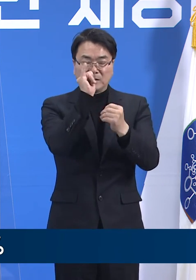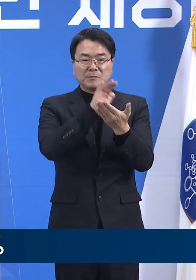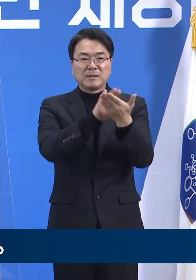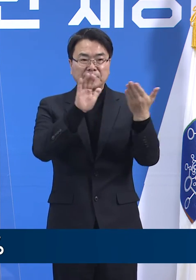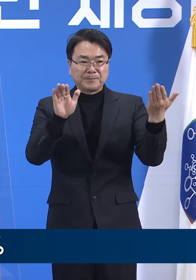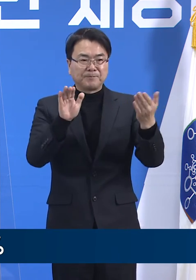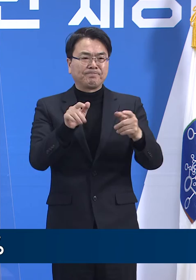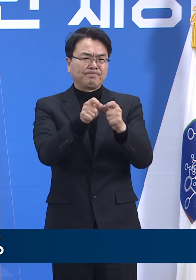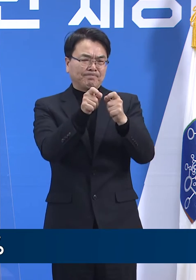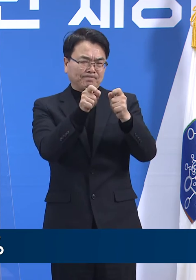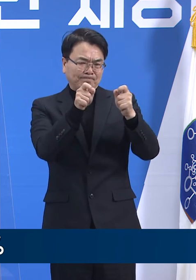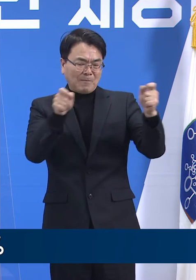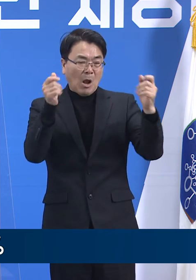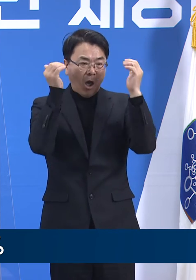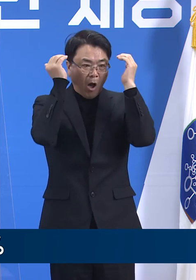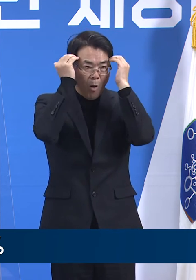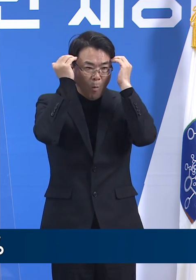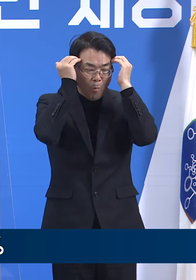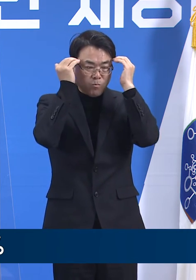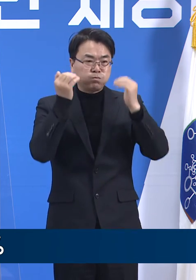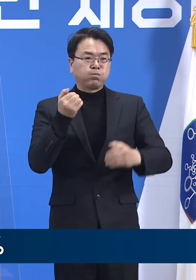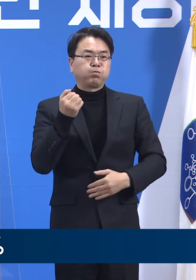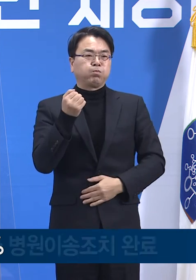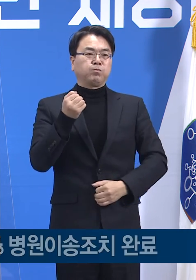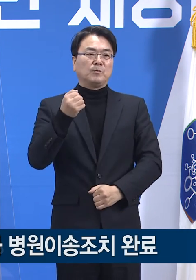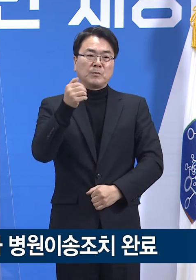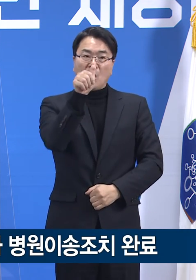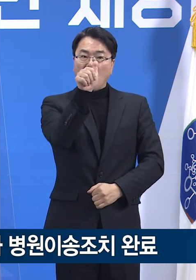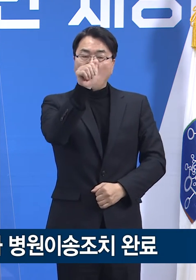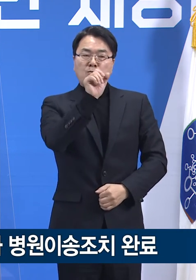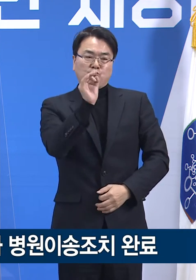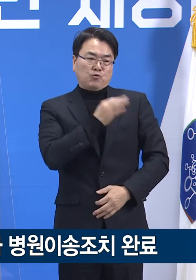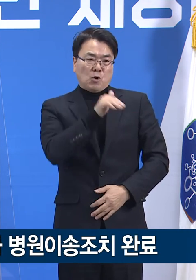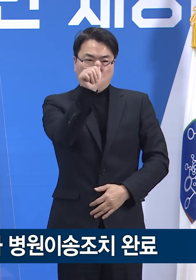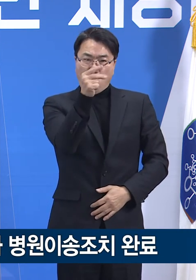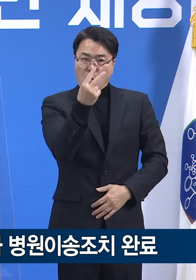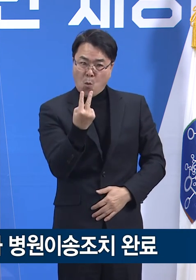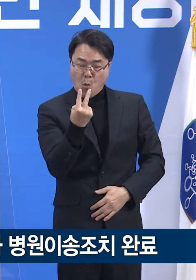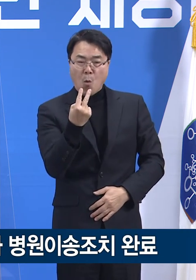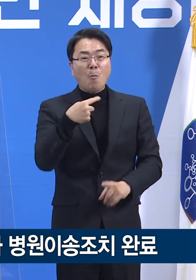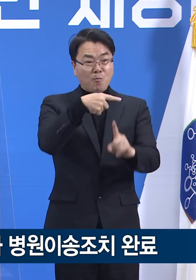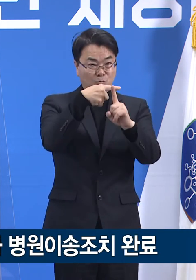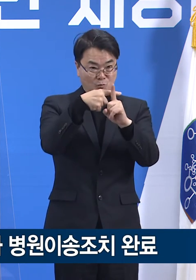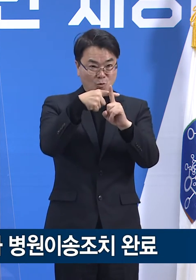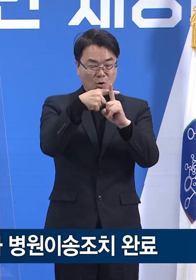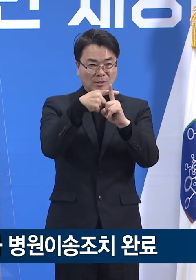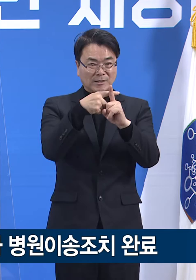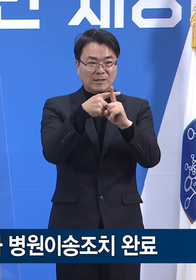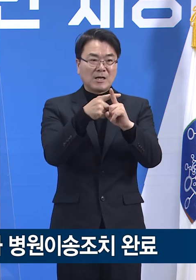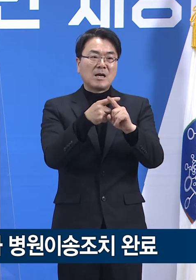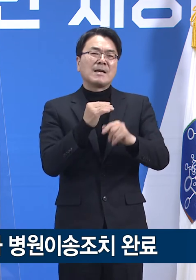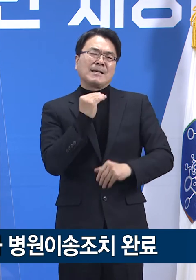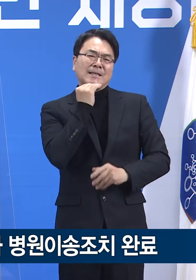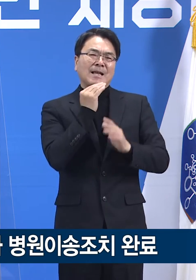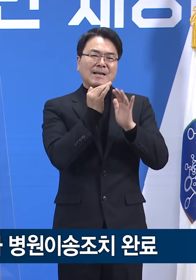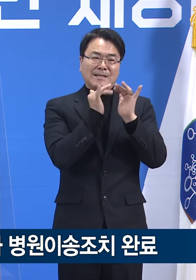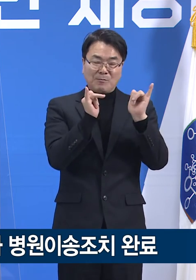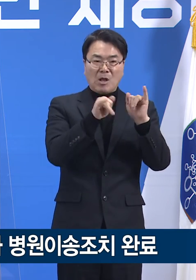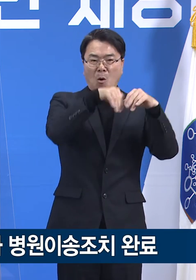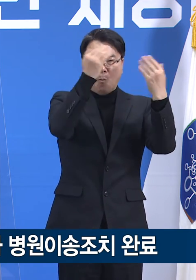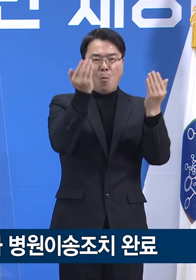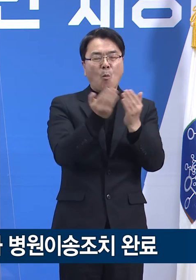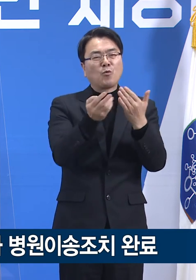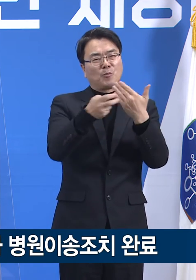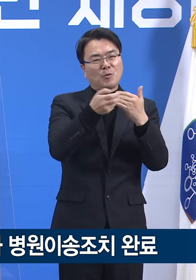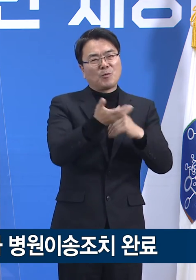장시간 고통받았던 부천시 효플라스 요양병원 대기환자들의 병원 이송 조치가 다행히 완료되었습니다.